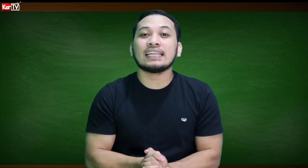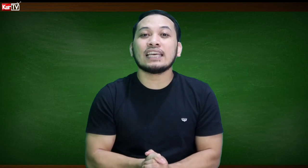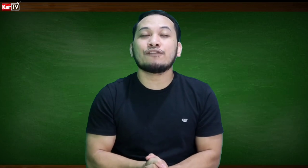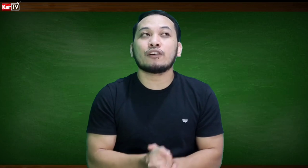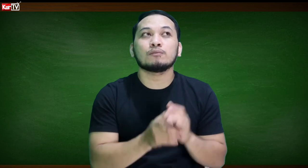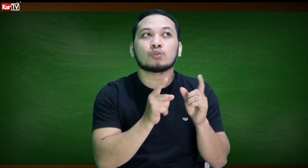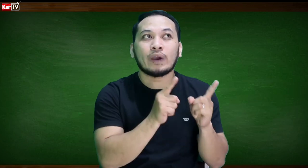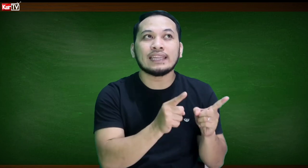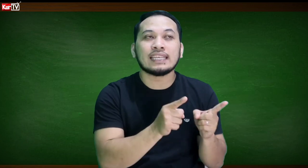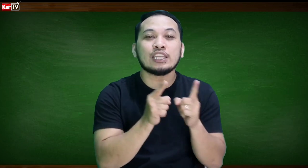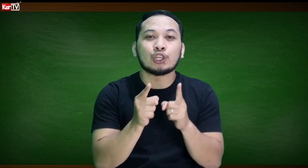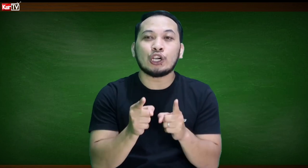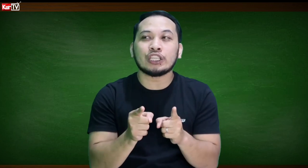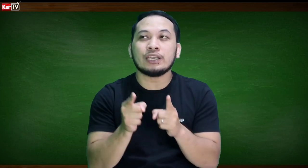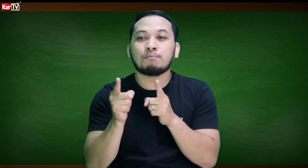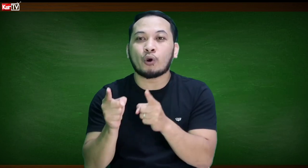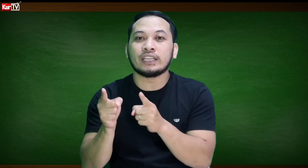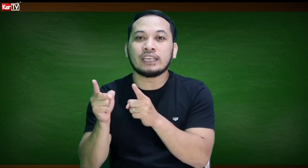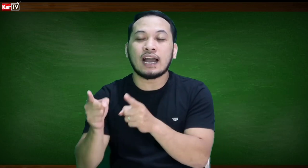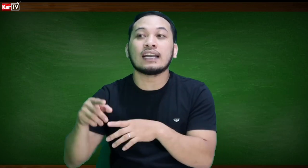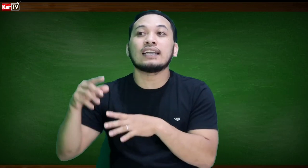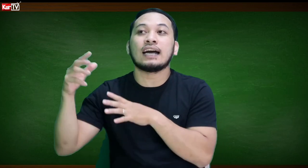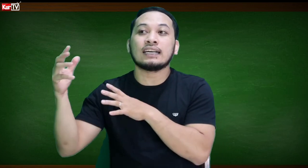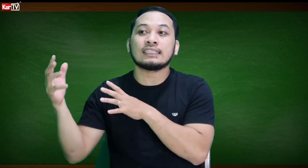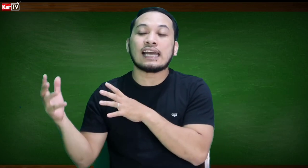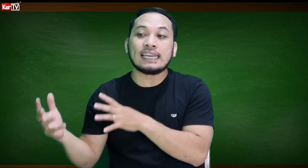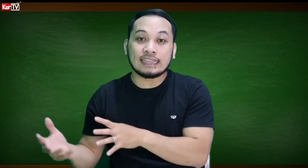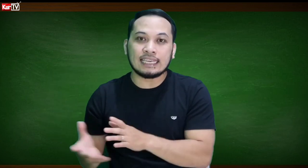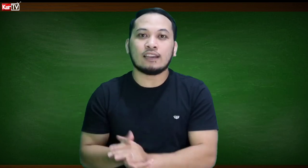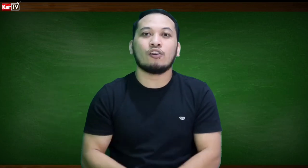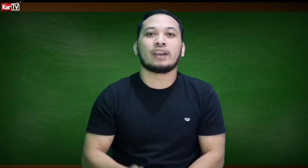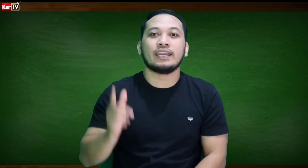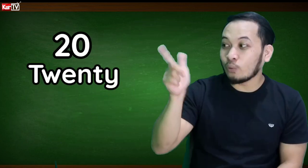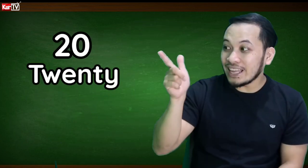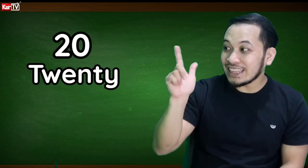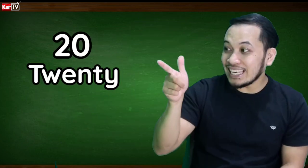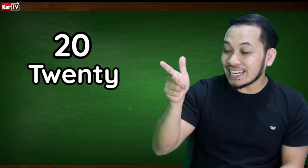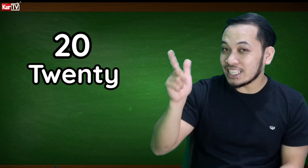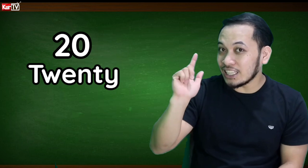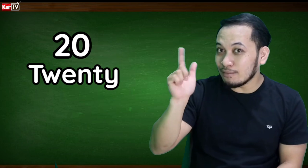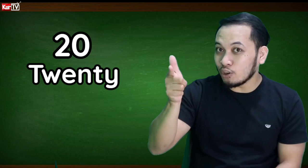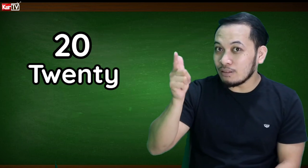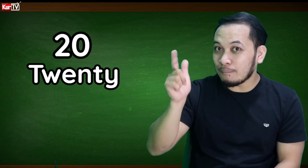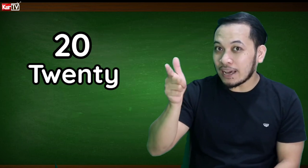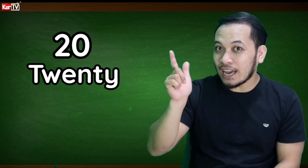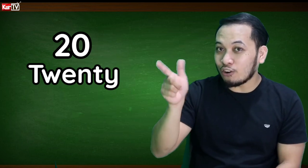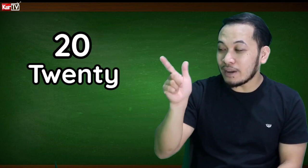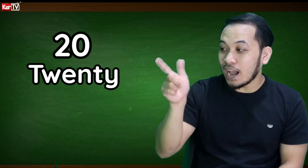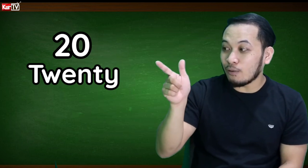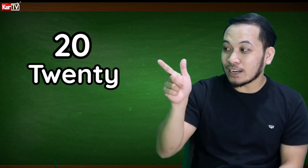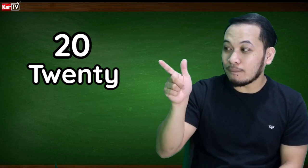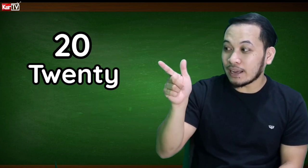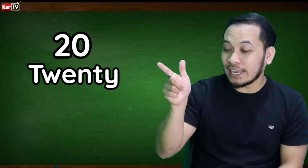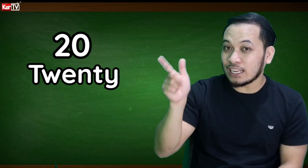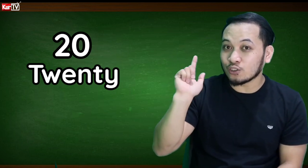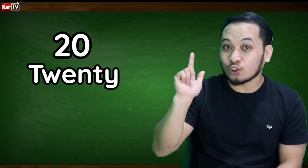natin from 20, 30, 40, hanggang 90. Okay, 20. Kasi tila mo, di ba, para kung may hawak na baril. So,